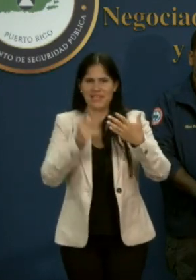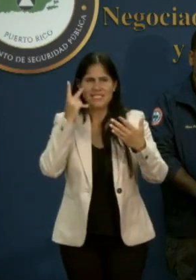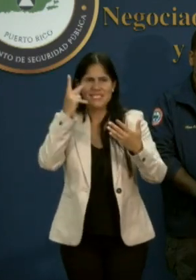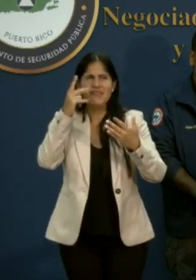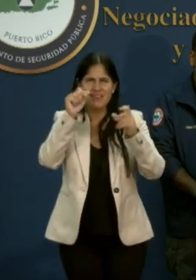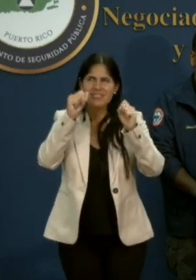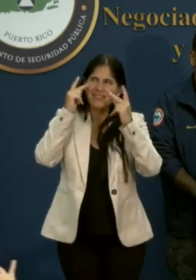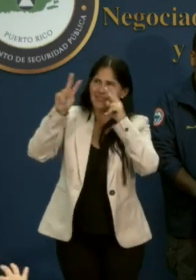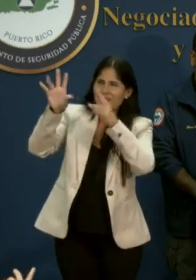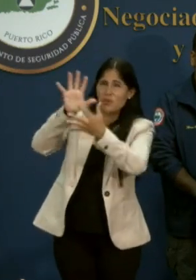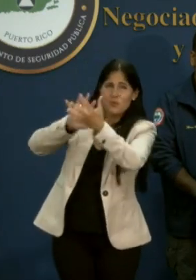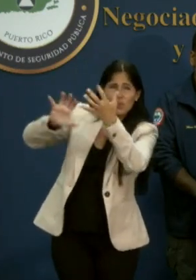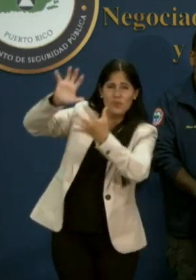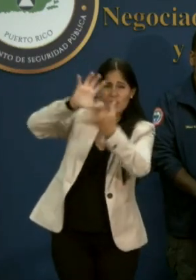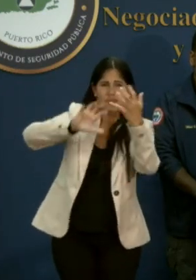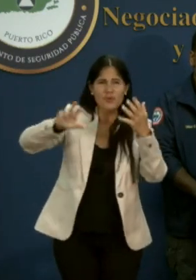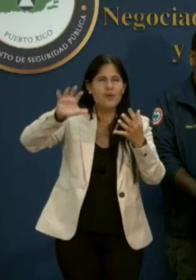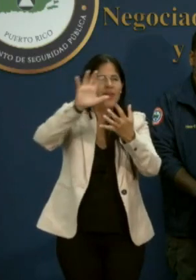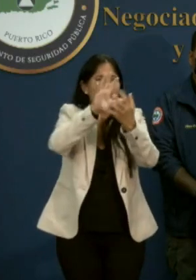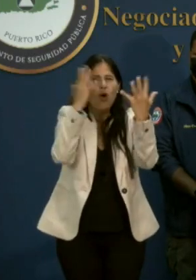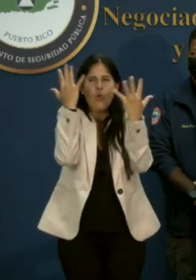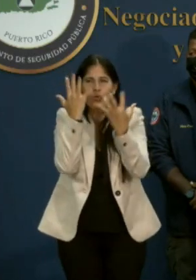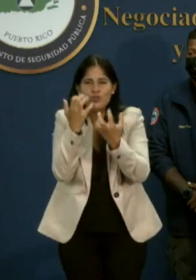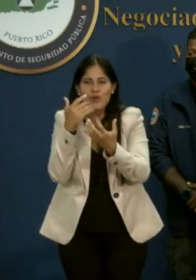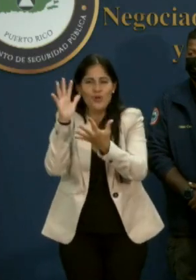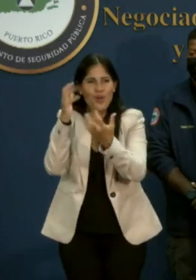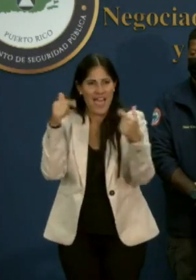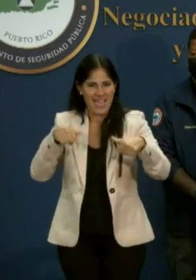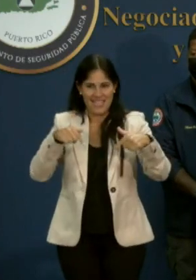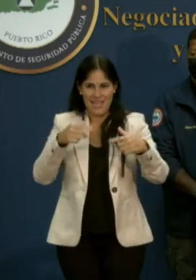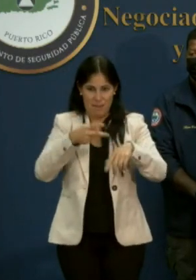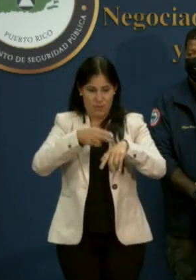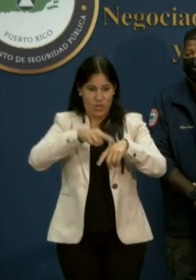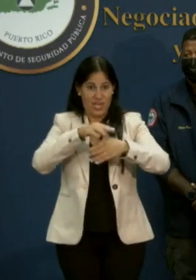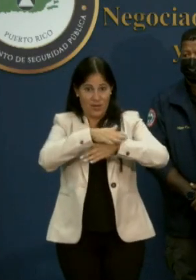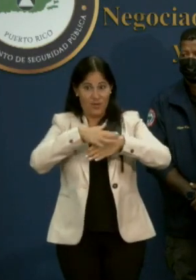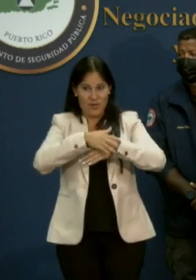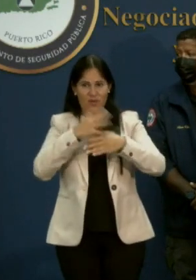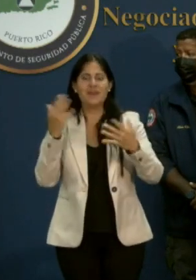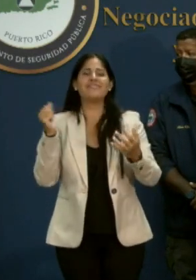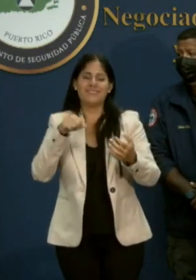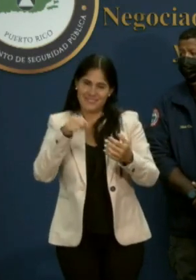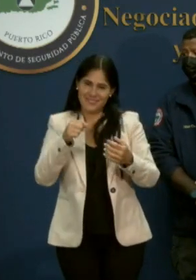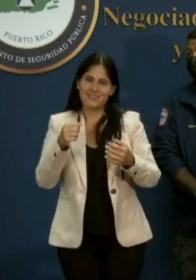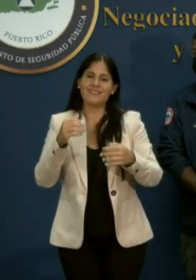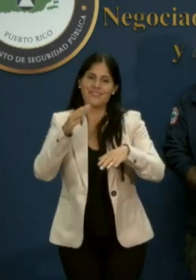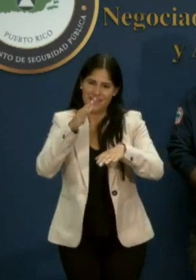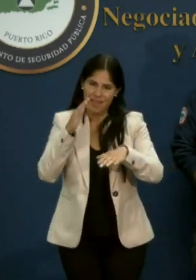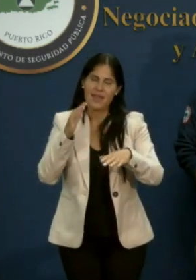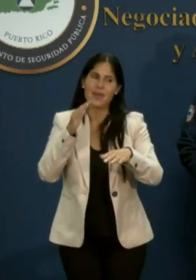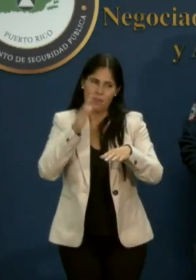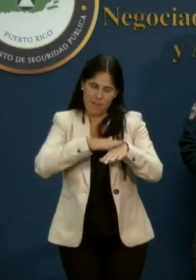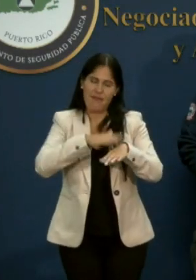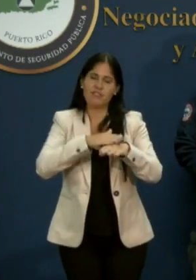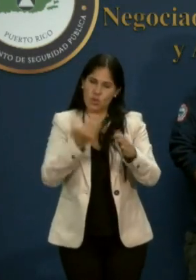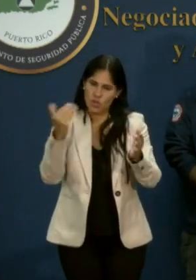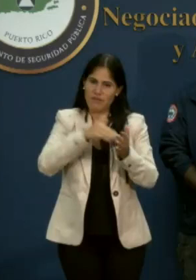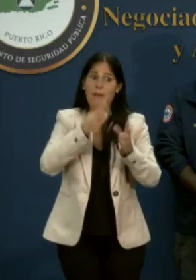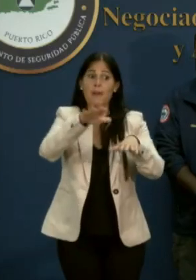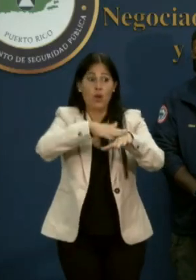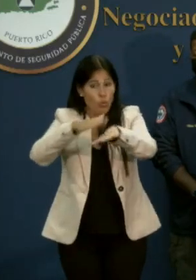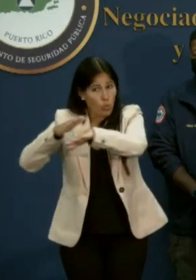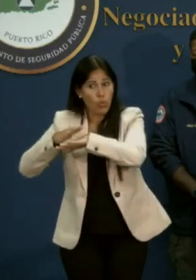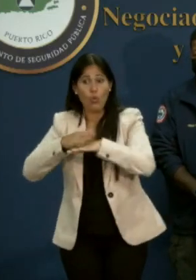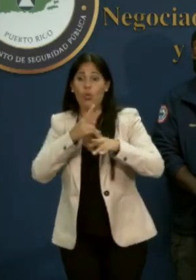a la tormenta se mantienen sobre la isla. Así que reitero que las personas deben continuar tomando las precauciones para